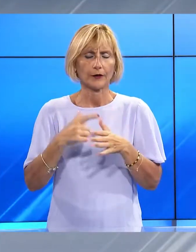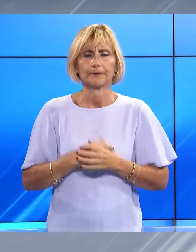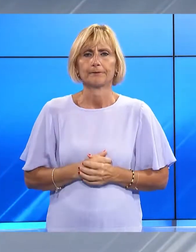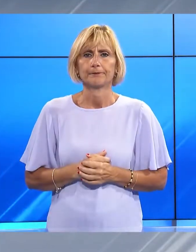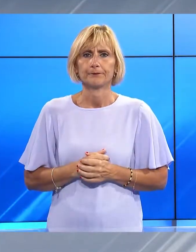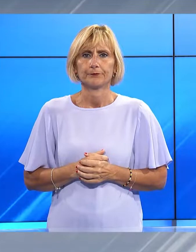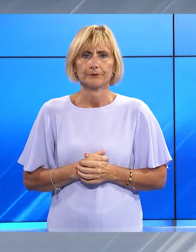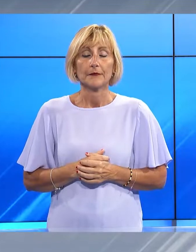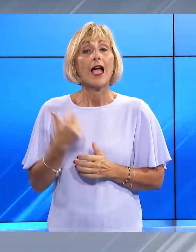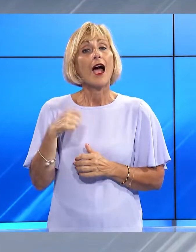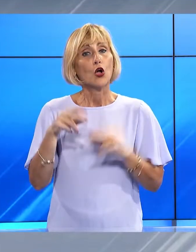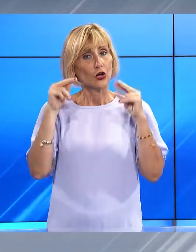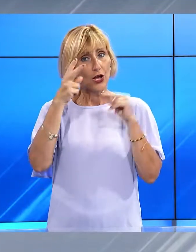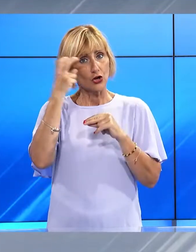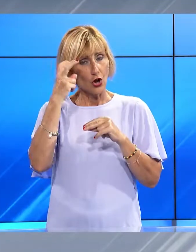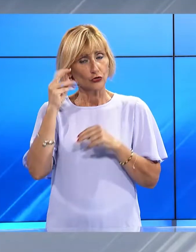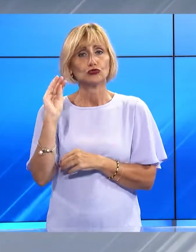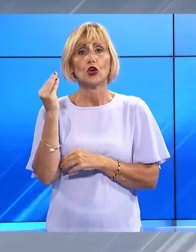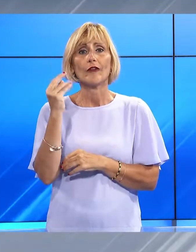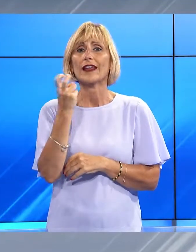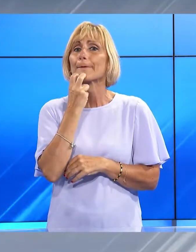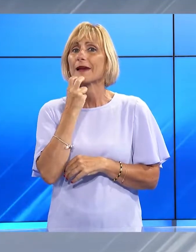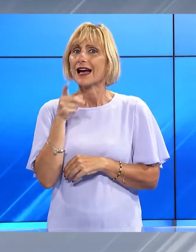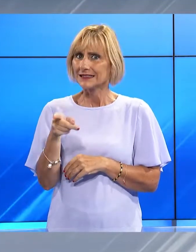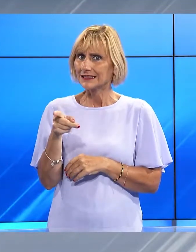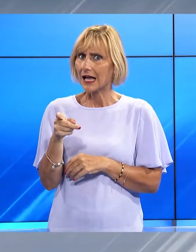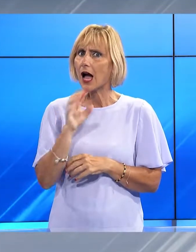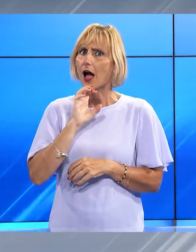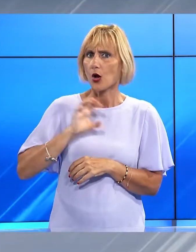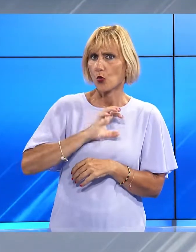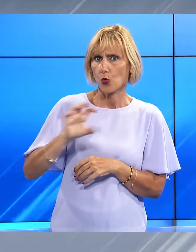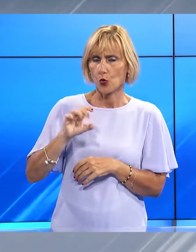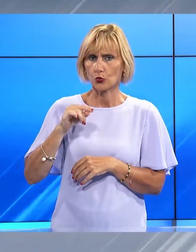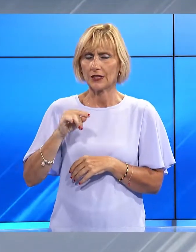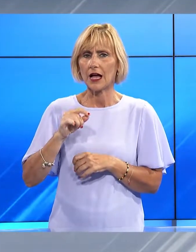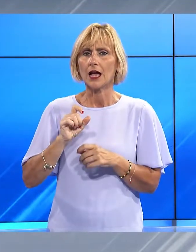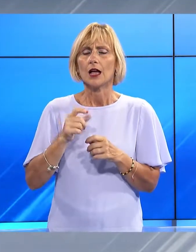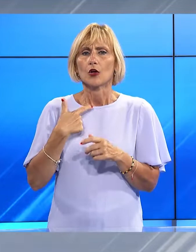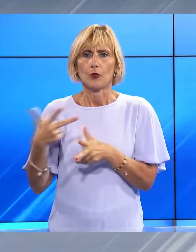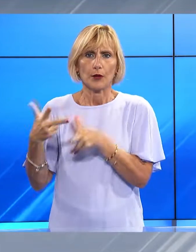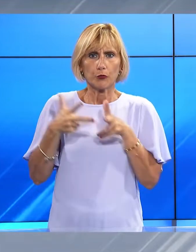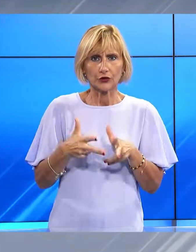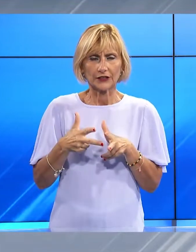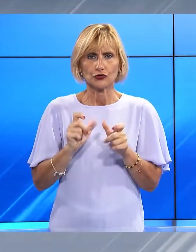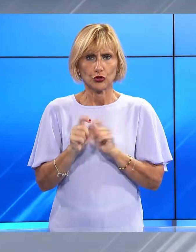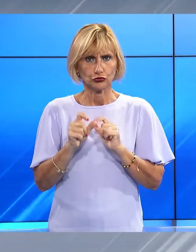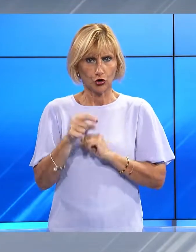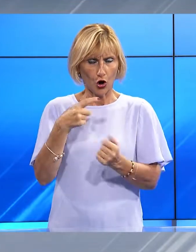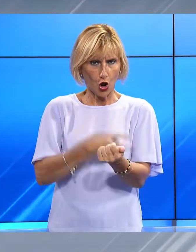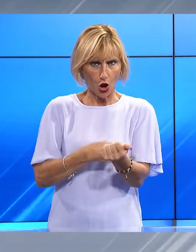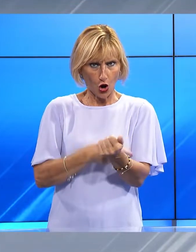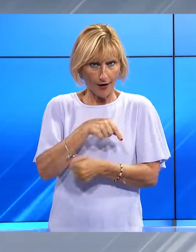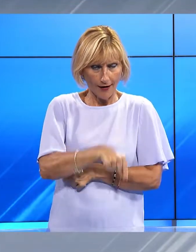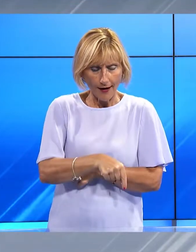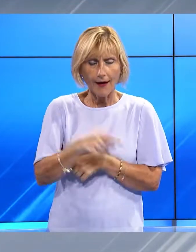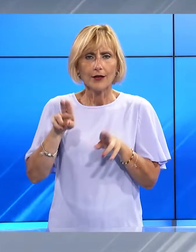Ancora per la cronaca, un giovane massese accusato di importazione illegale e di stupefacenti. Si tratta di un 22enne scoperto dalla